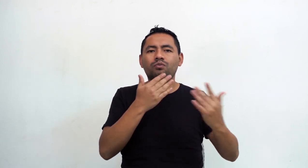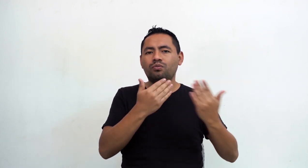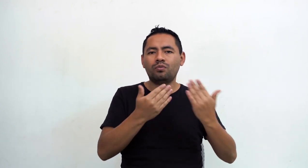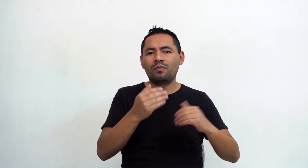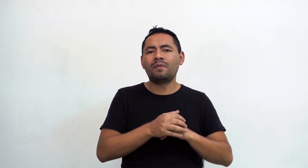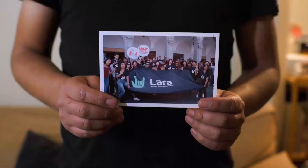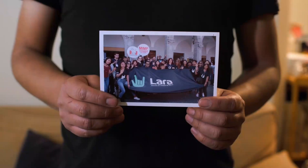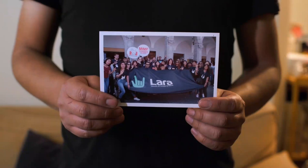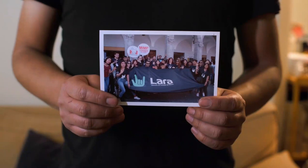a nivel nacional.